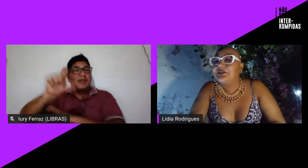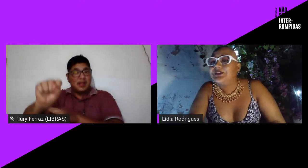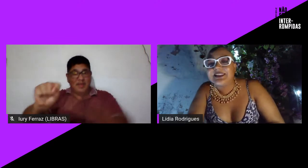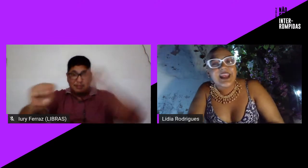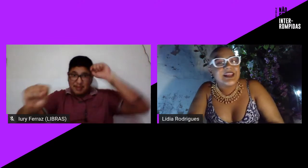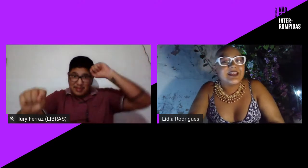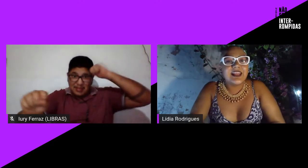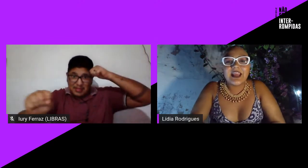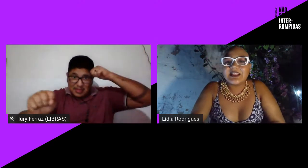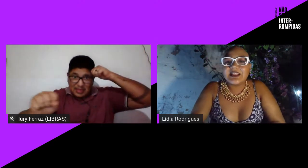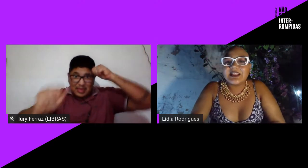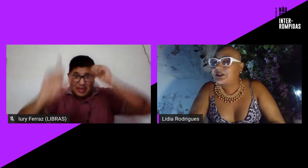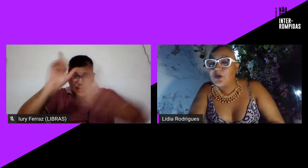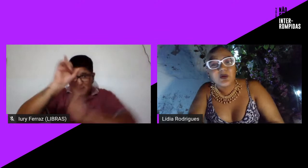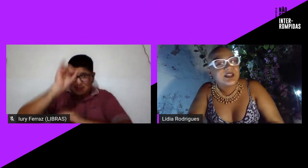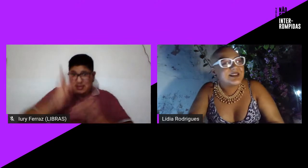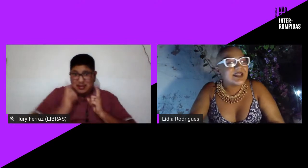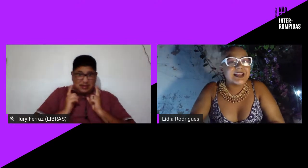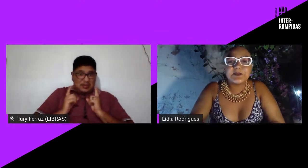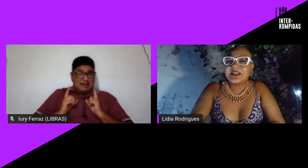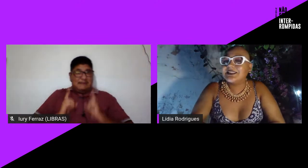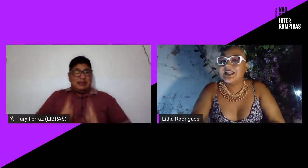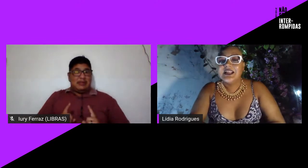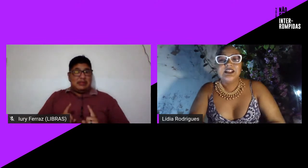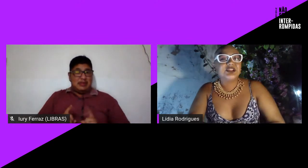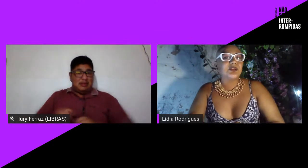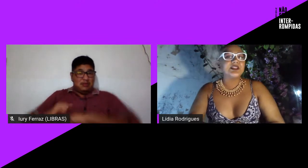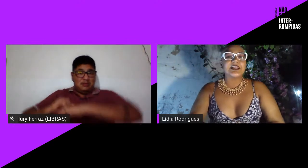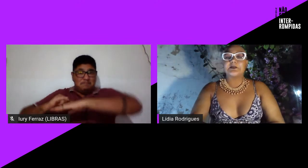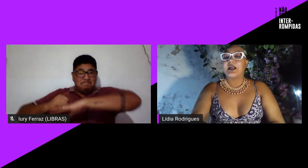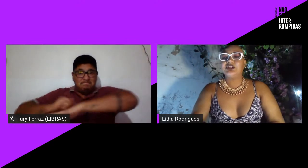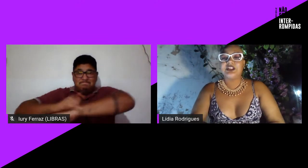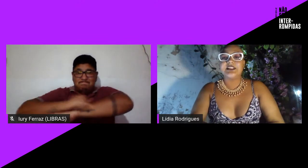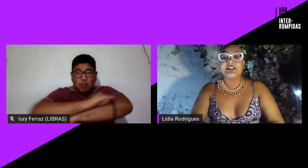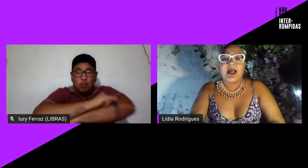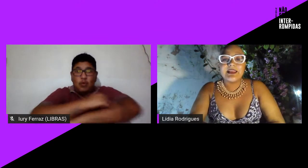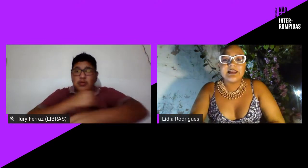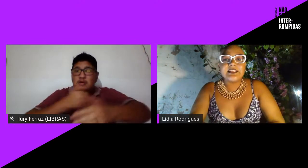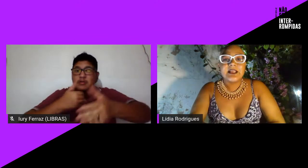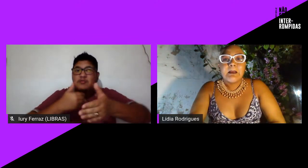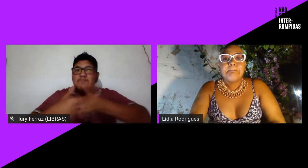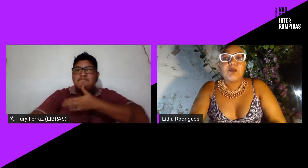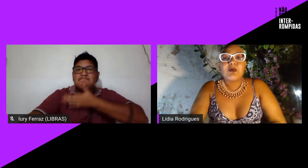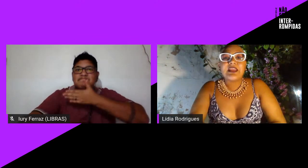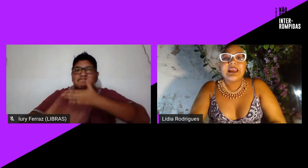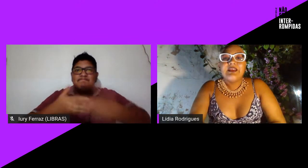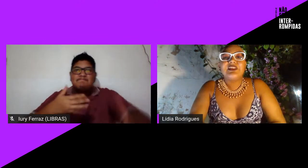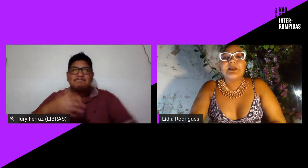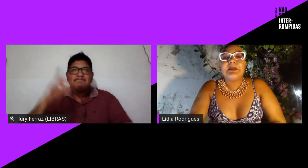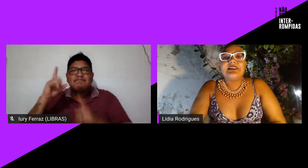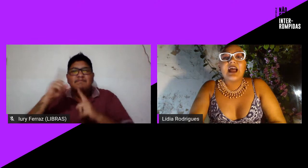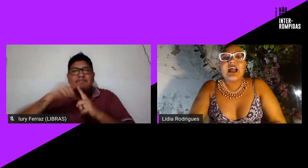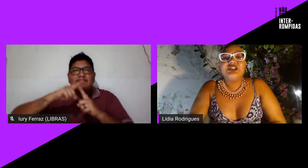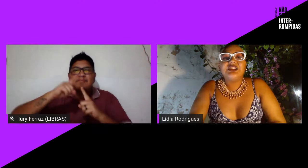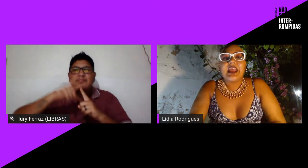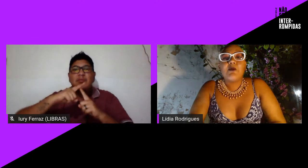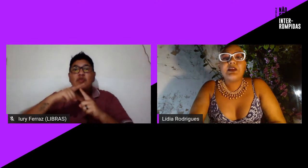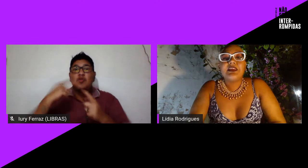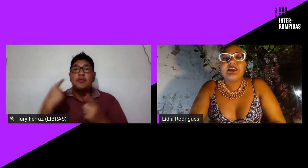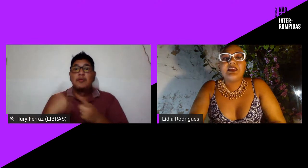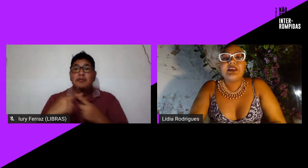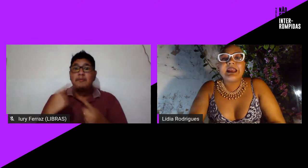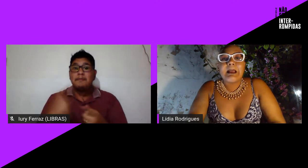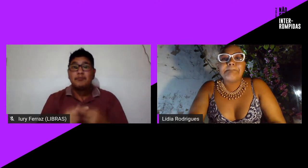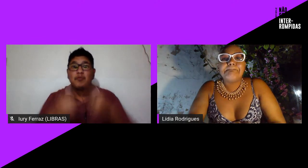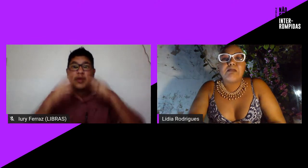lésbicas com deficiência lésbicas gordas lésbicas de todas as partes desse país porque visibilidade